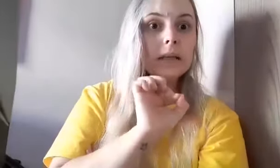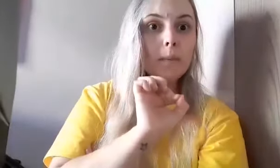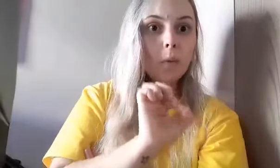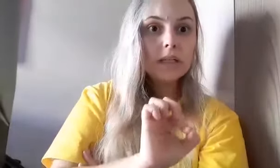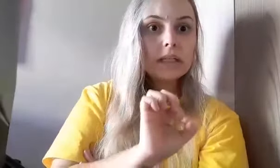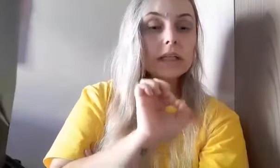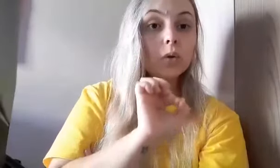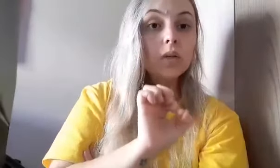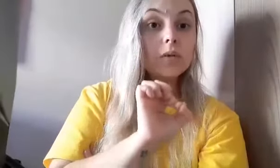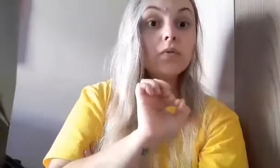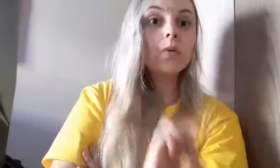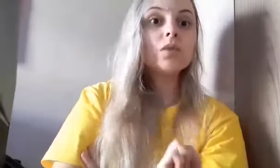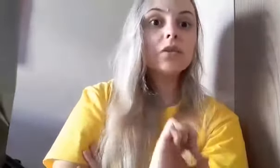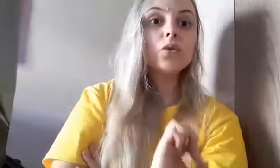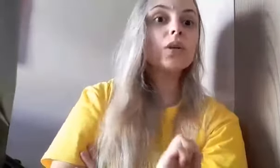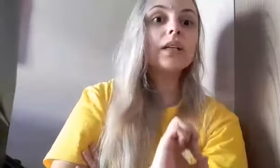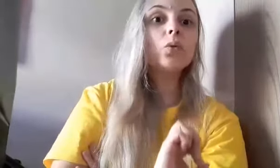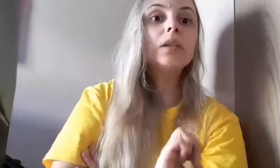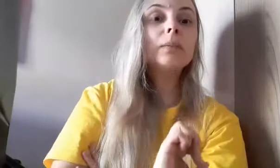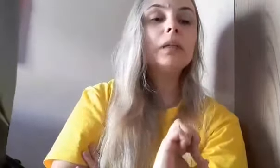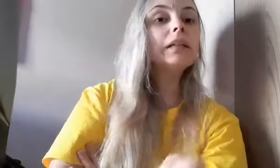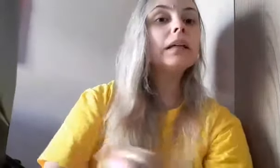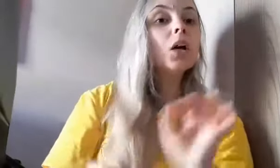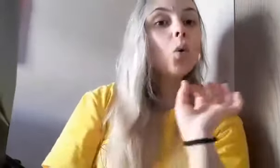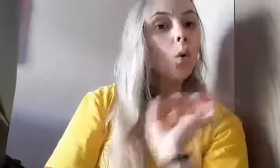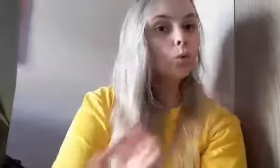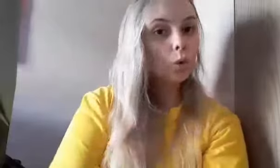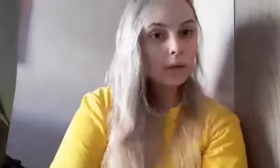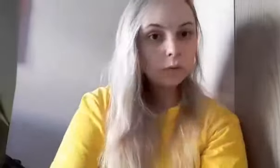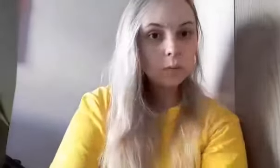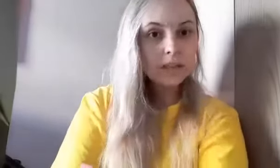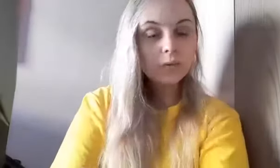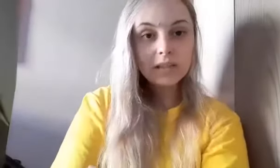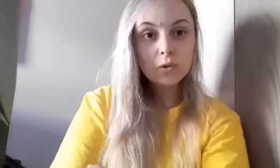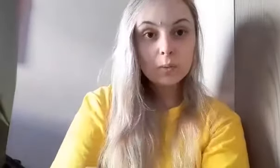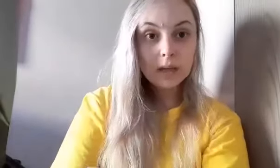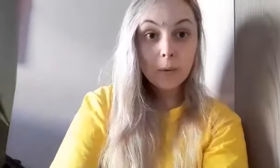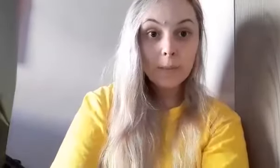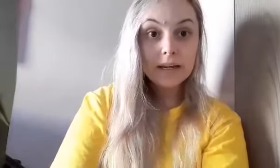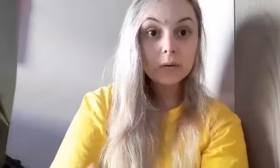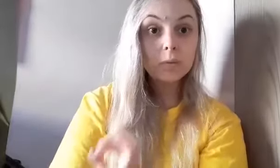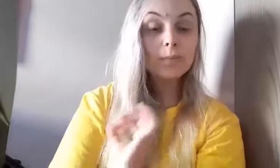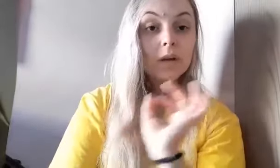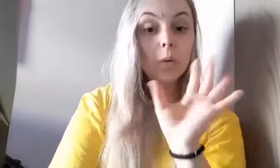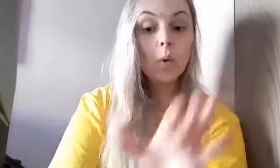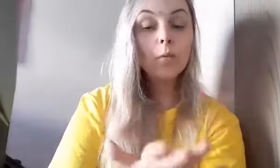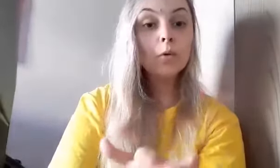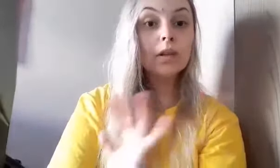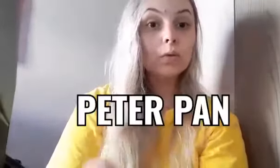depois que nós ouvirmos a história que a Dona Benta contou pra turminha do sítio do Pica-Pau Amarelo, como o Monteiro